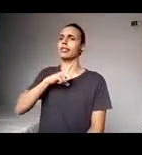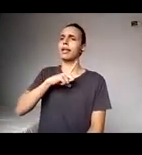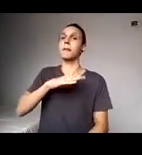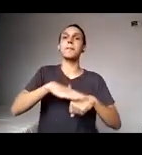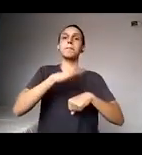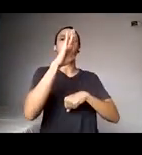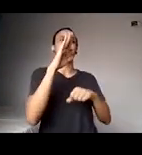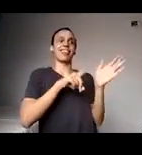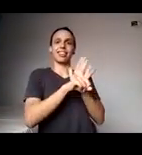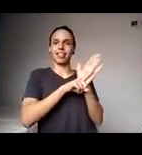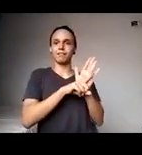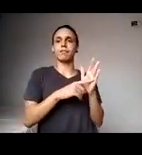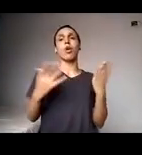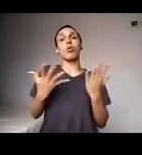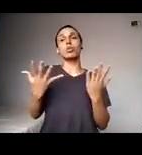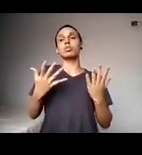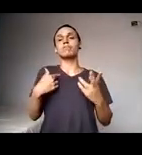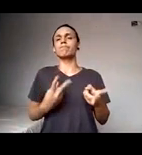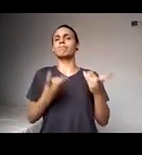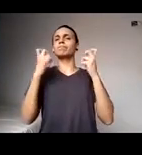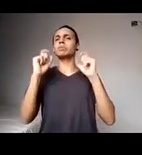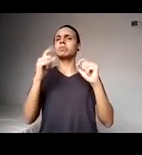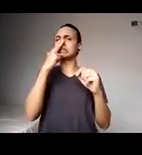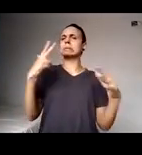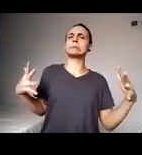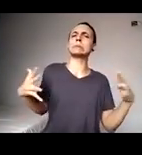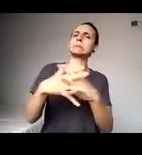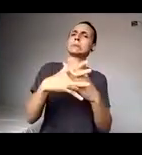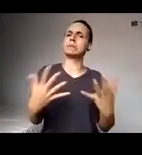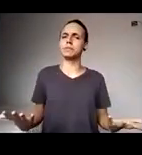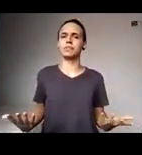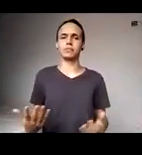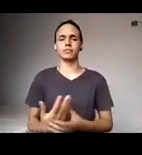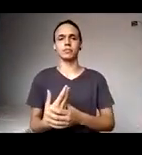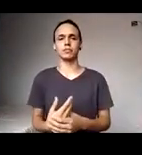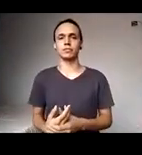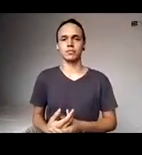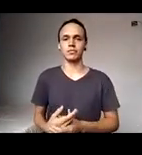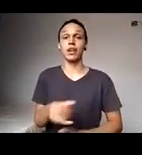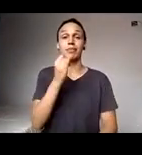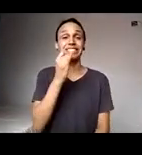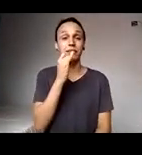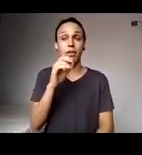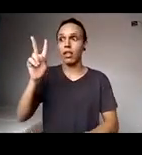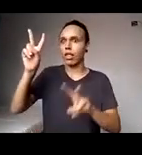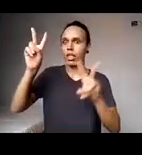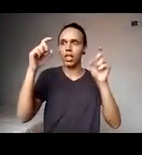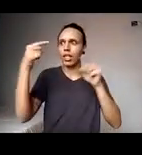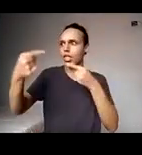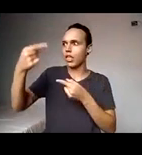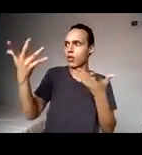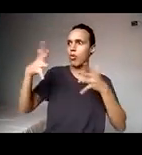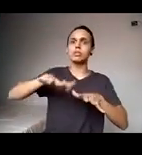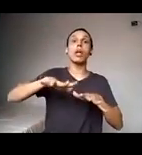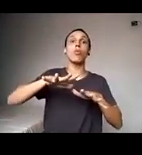particularidades e hoje eu vejo muito uma confusão quando se debate a inclusão no ensino remoto,